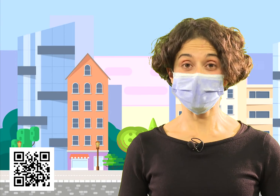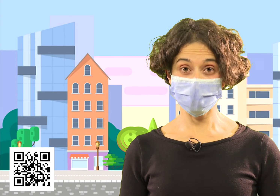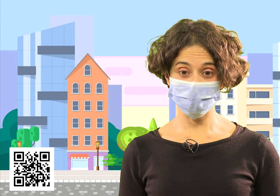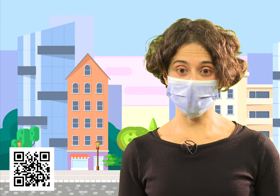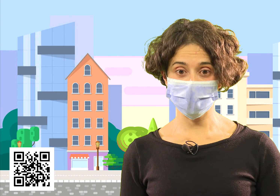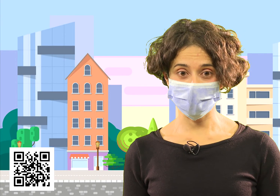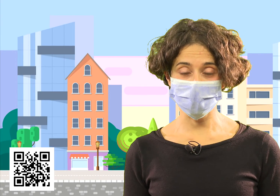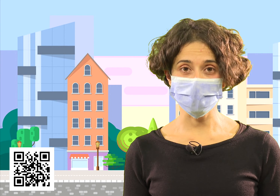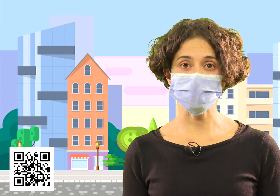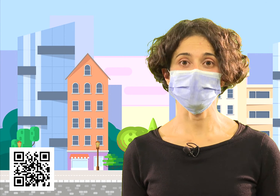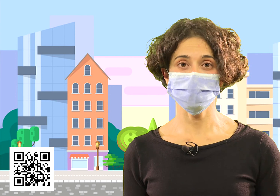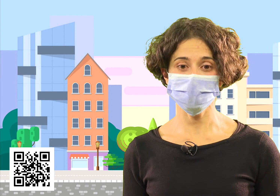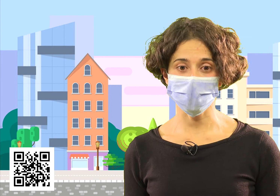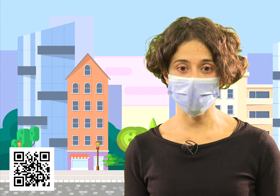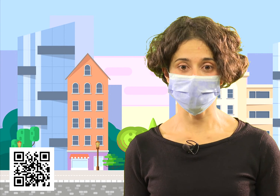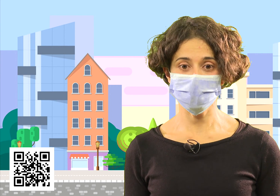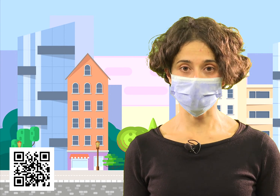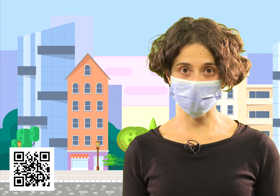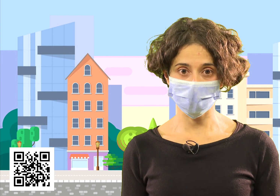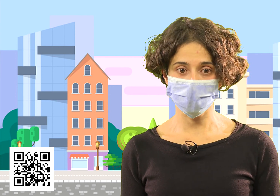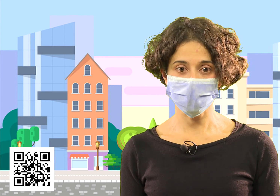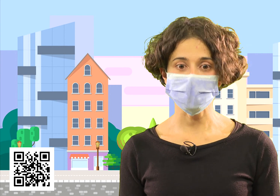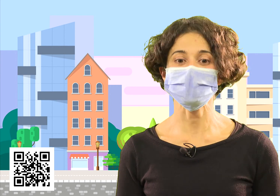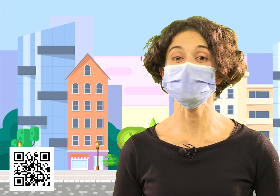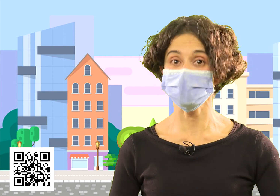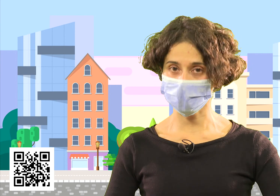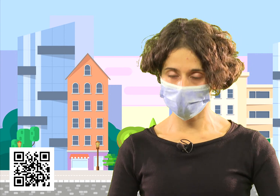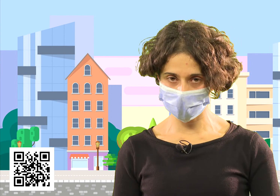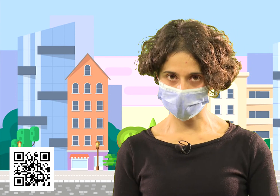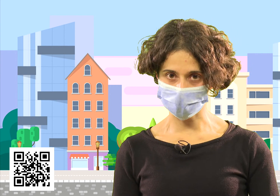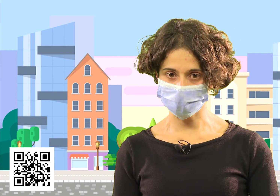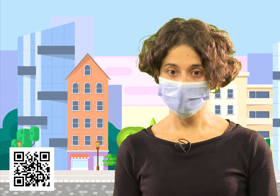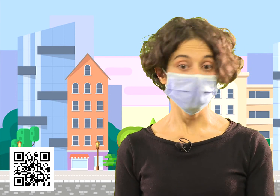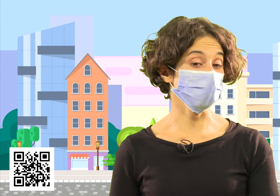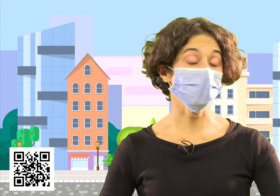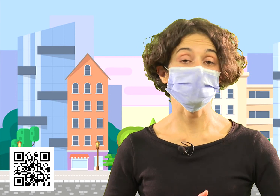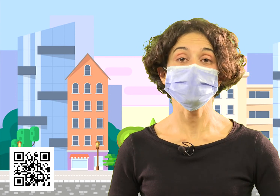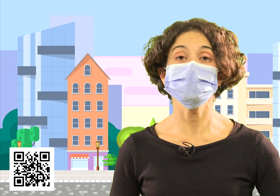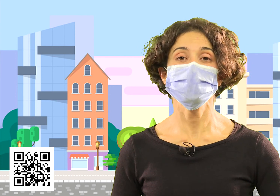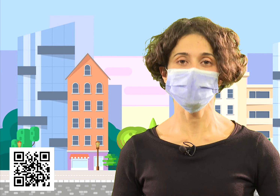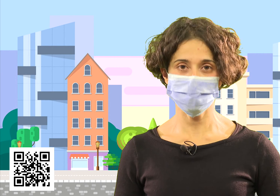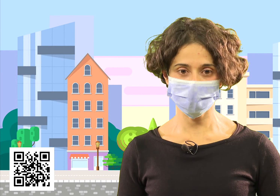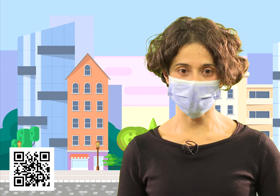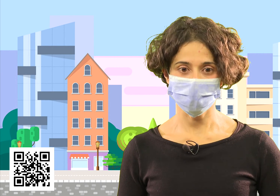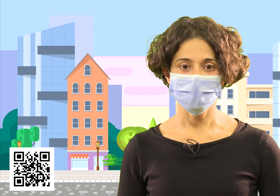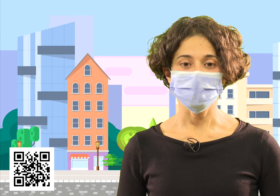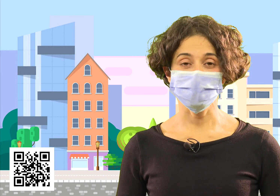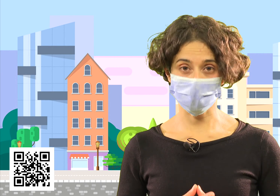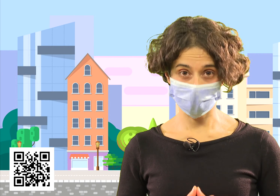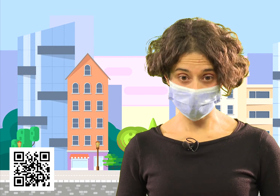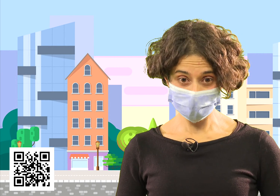Hasta aquí el programa de hoy. Esperamos que lo hayan disfrutado y recuerden, lo importante no es la meta,